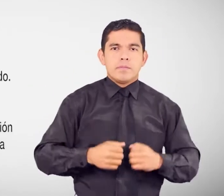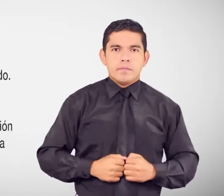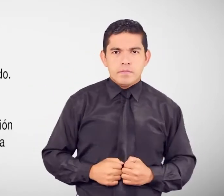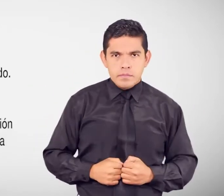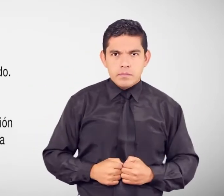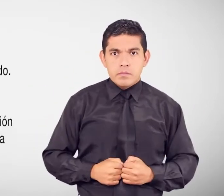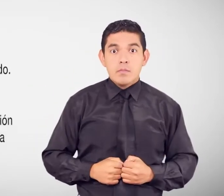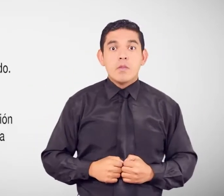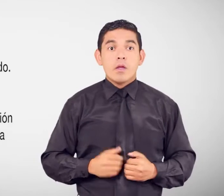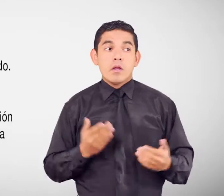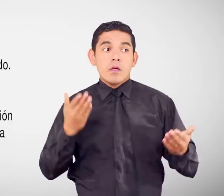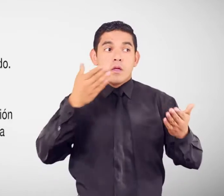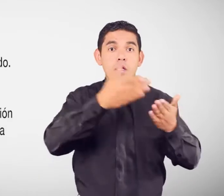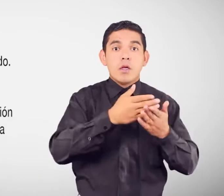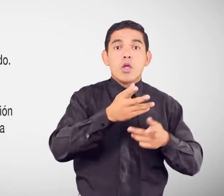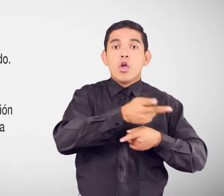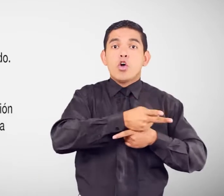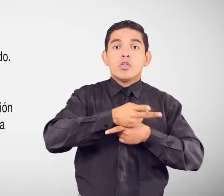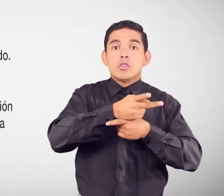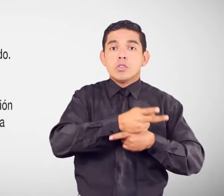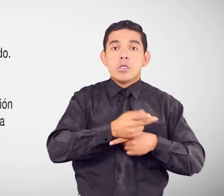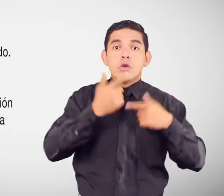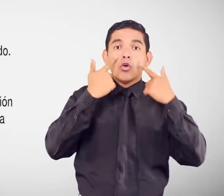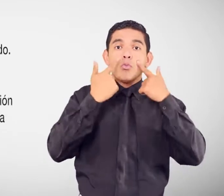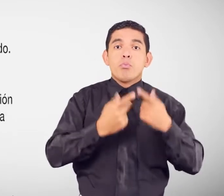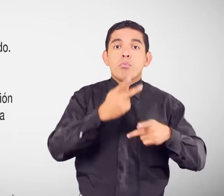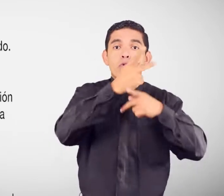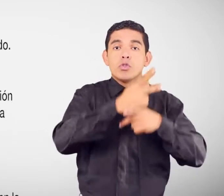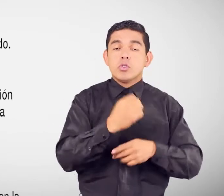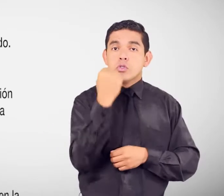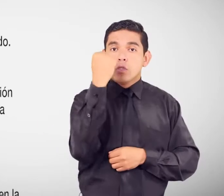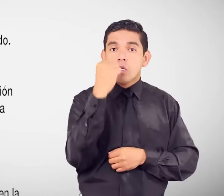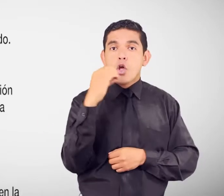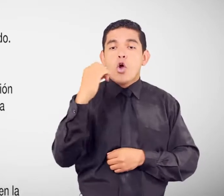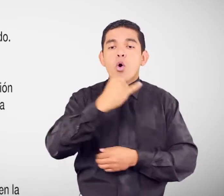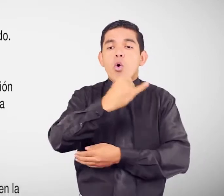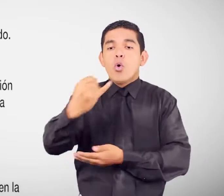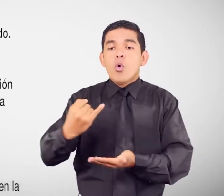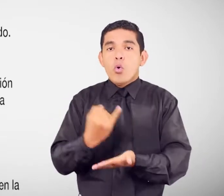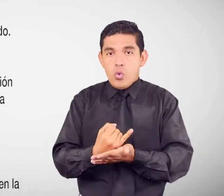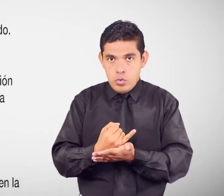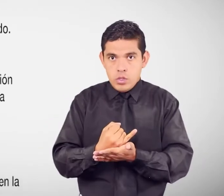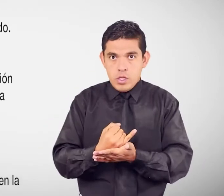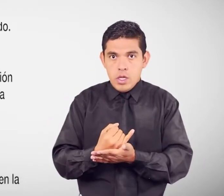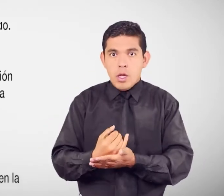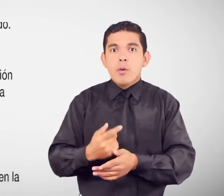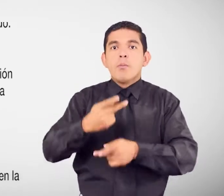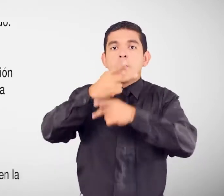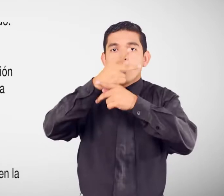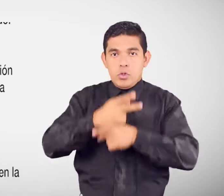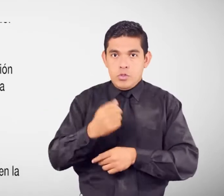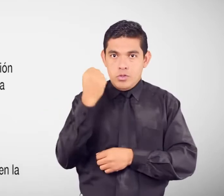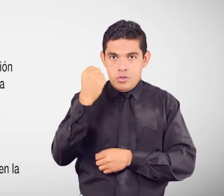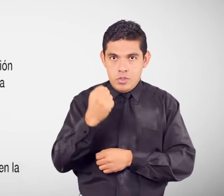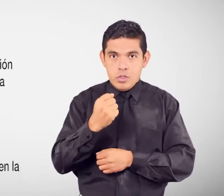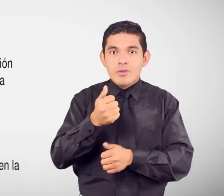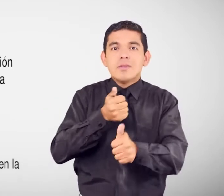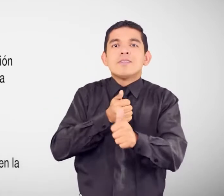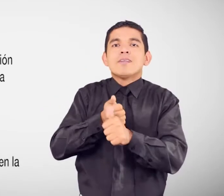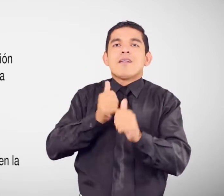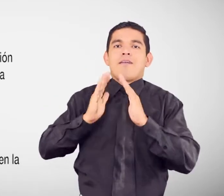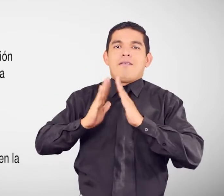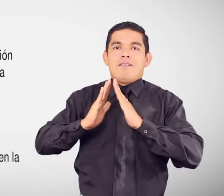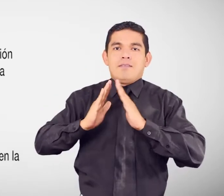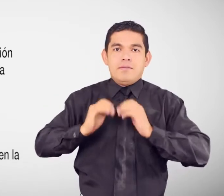Acudir al Consejo Cantonal de Protección de Derechos o a la Junta Cantonal de Protección de Derechos cercana a tu